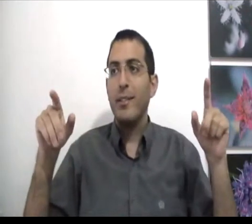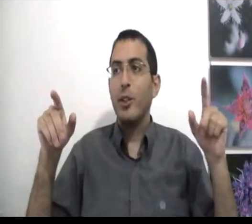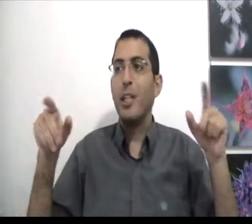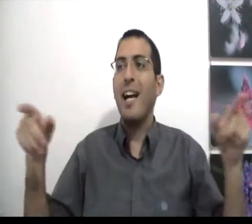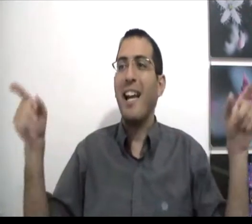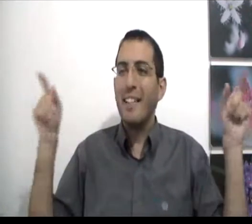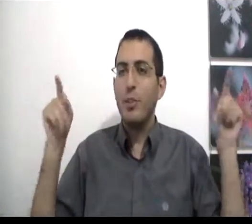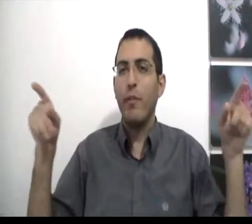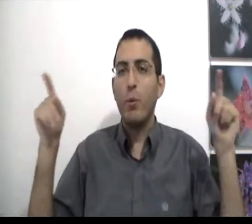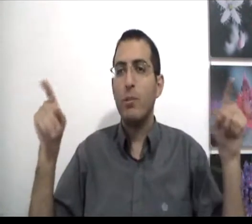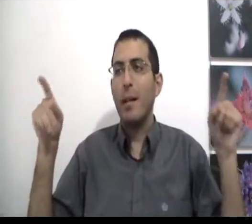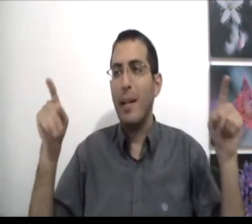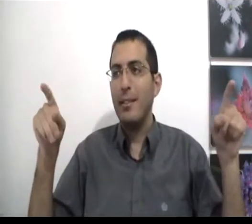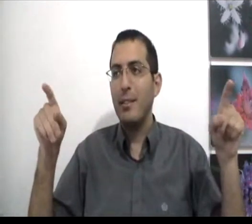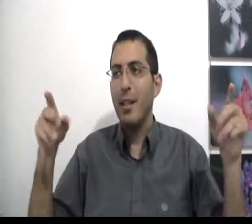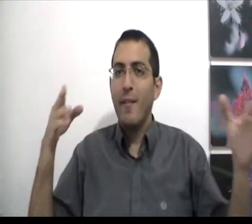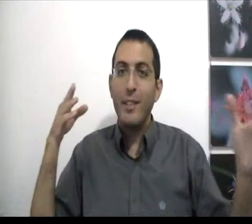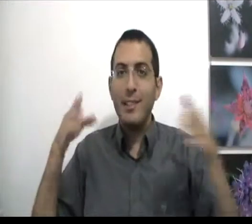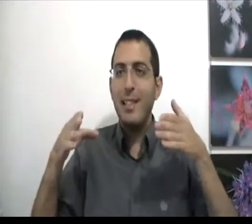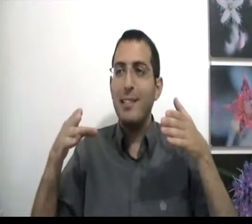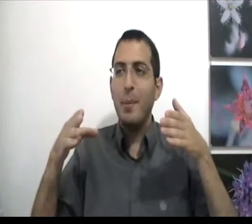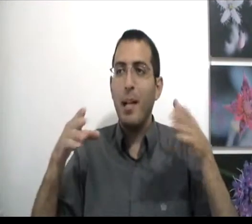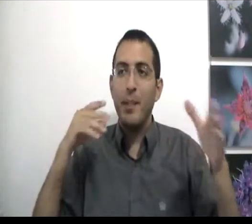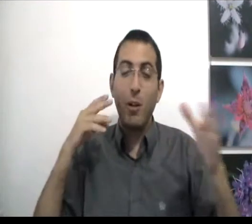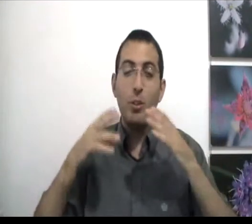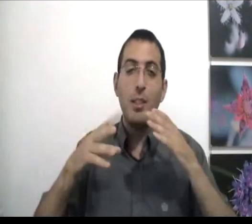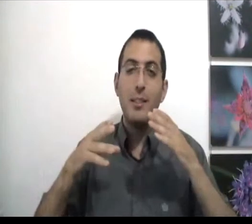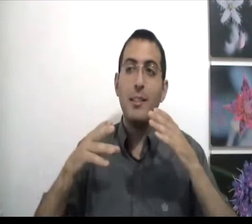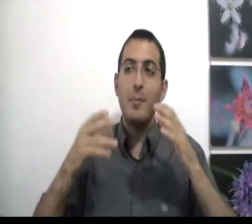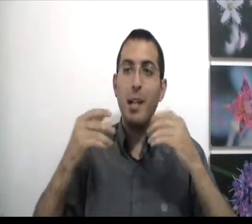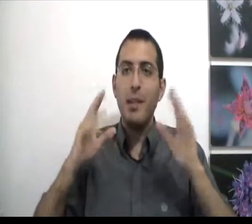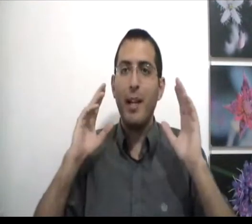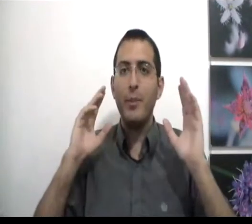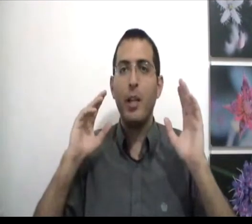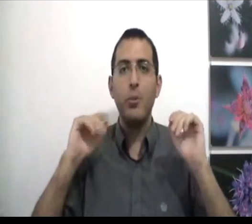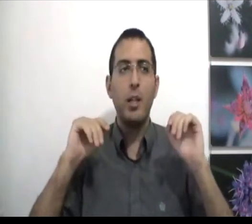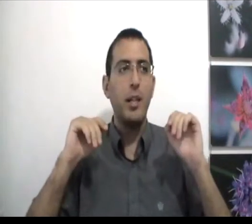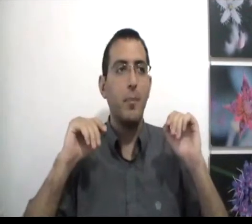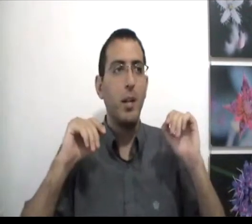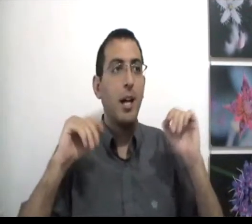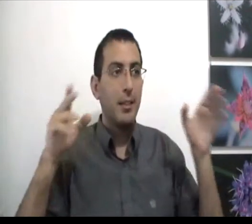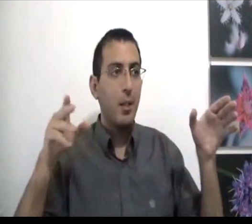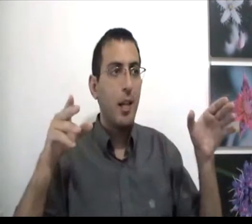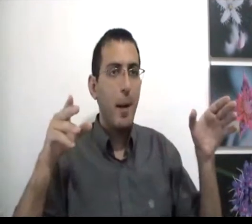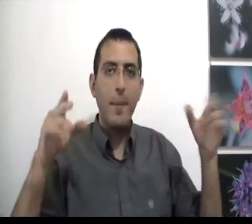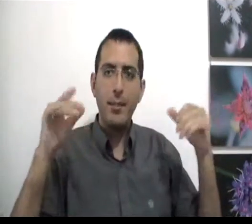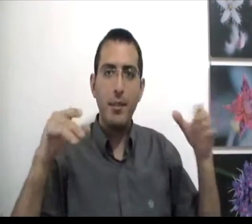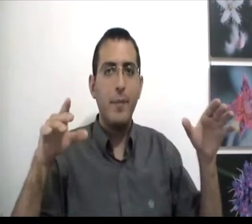תשקיע אין סוף אחוז מאמץ ו תנסה להצמד לאמת ככל שתנסה להצמד באמת, החיים שלך יהיו יותר קלים אתה לא יודע מה האמת, גם